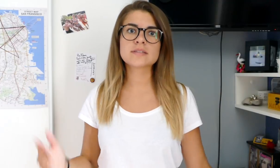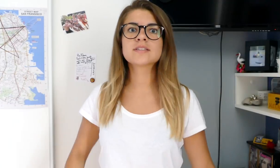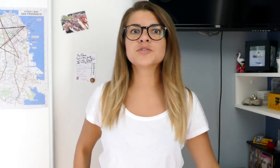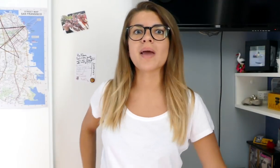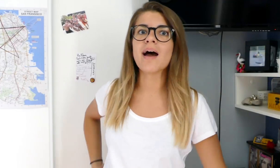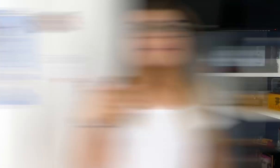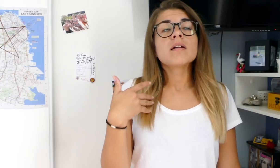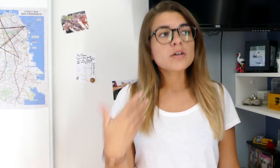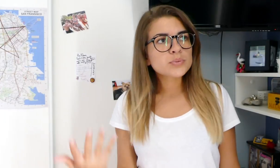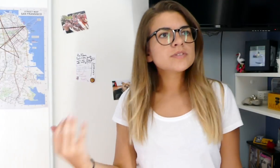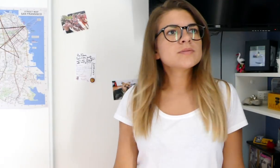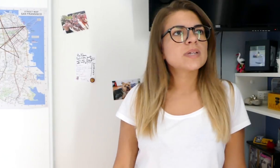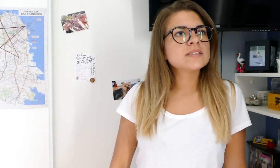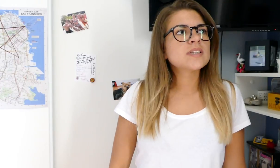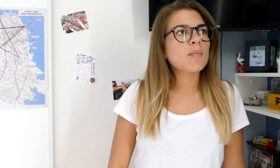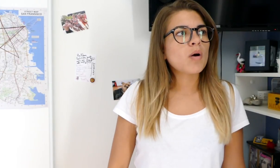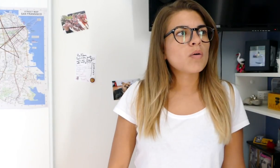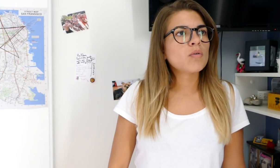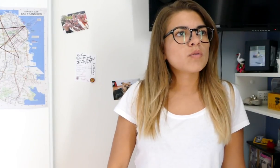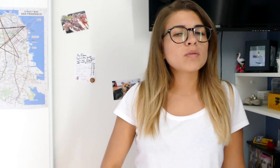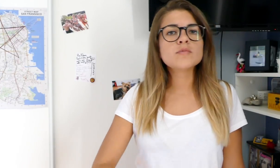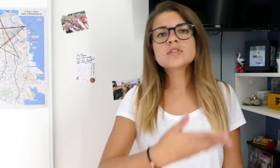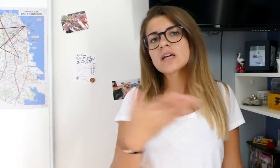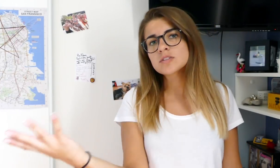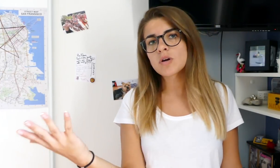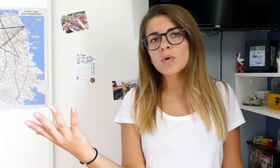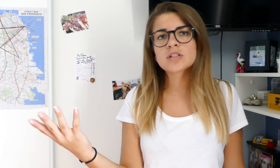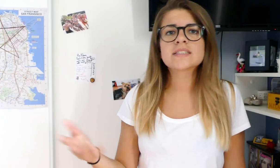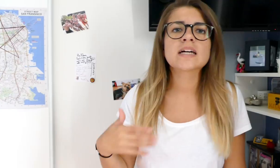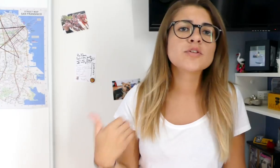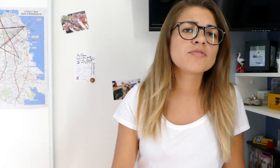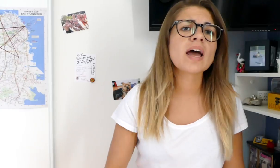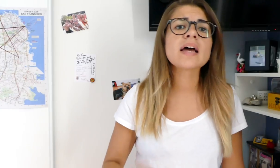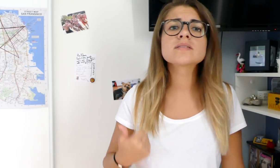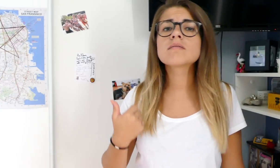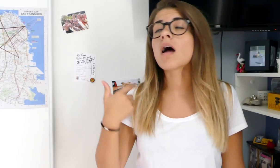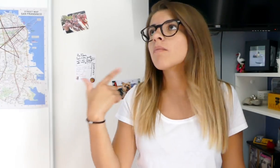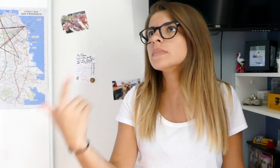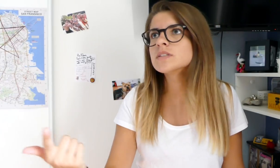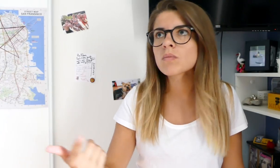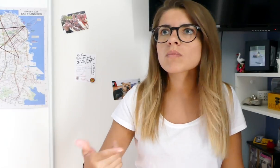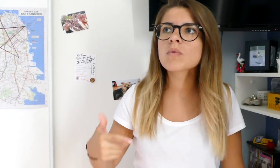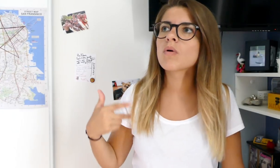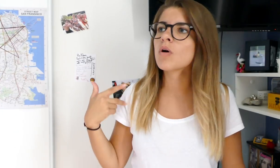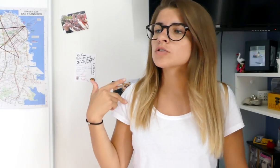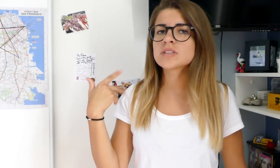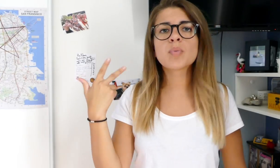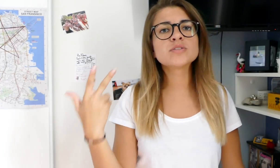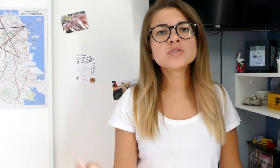Ça, c'était super. Et il aussi, bien évidemment, comme vous le savez sûrement, dans les salles de fêtes, à la maison, dans des boites de